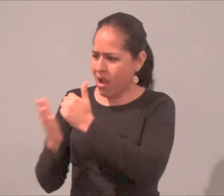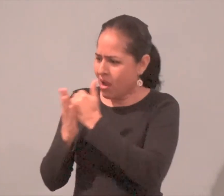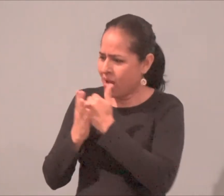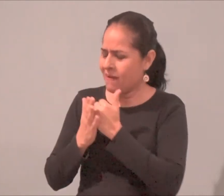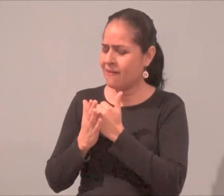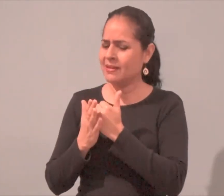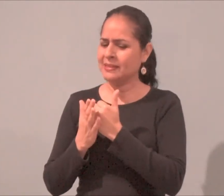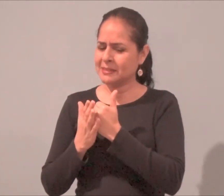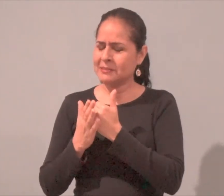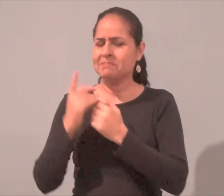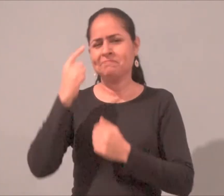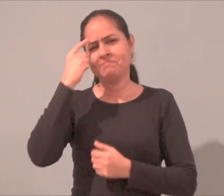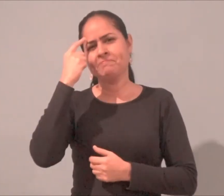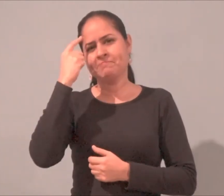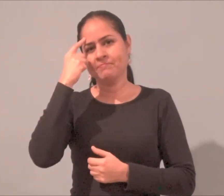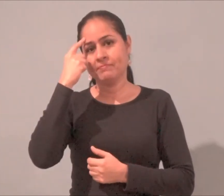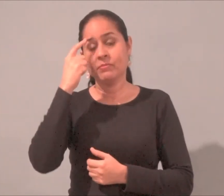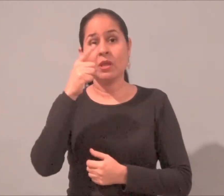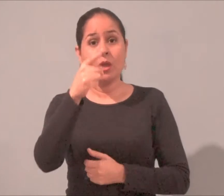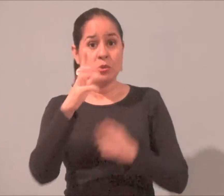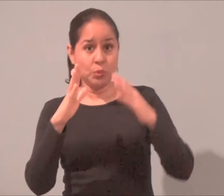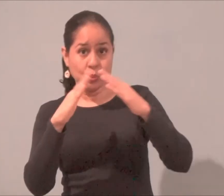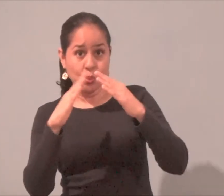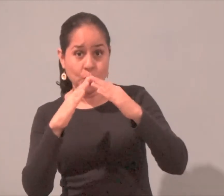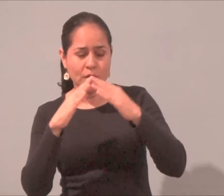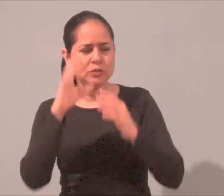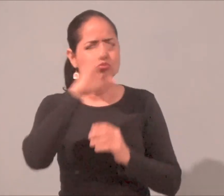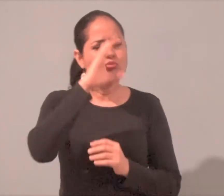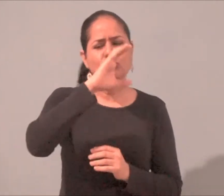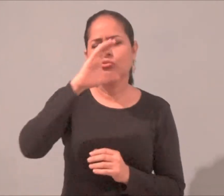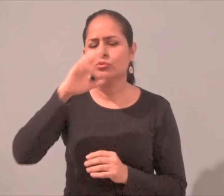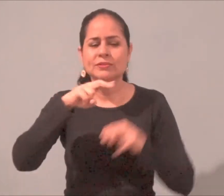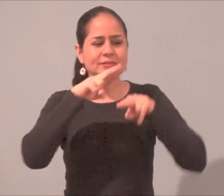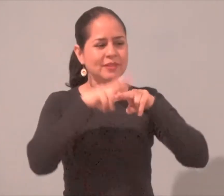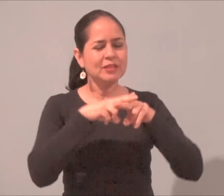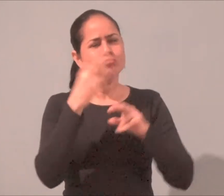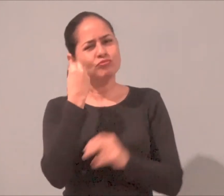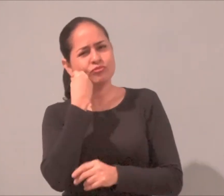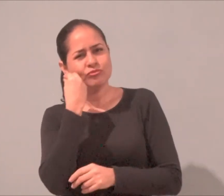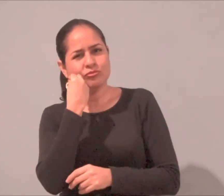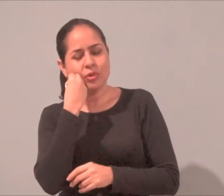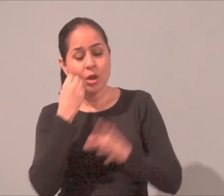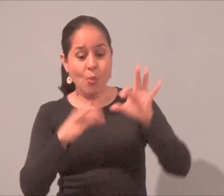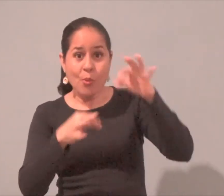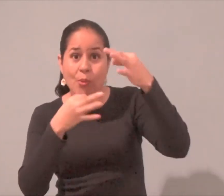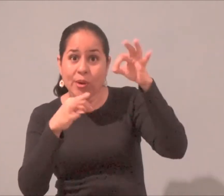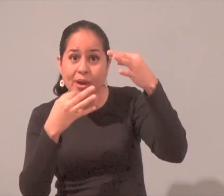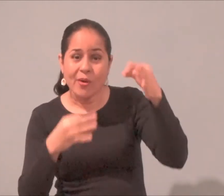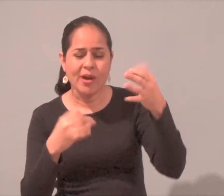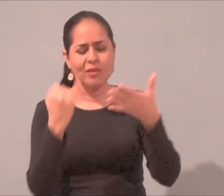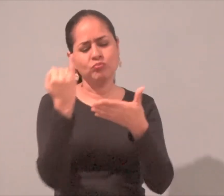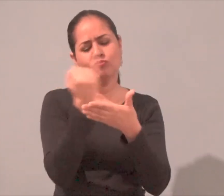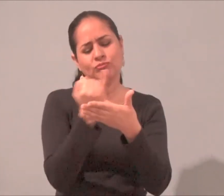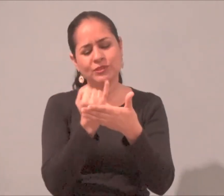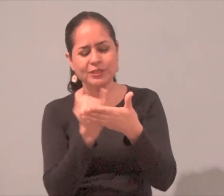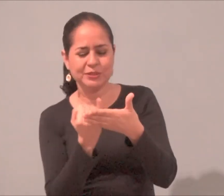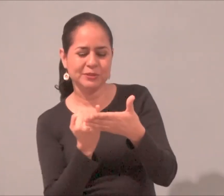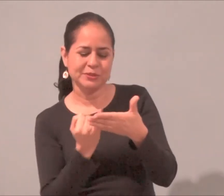hoja en la mano Ubícate en un lugar cómodo de tu casa Y dibuja un camino Usa los materiales que